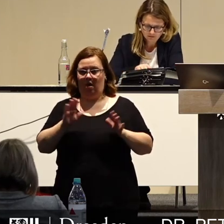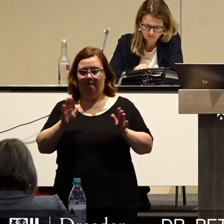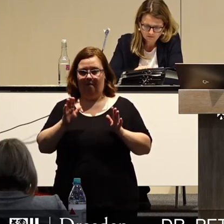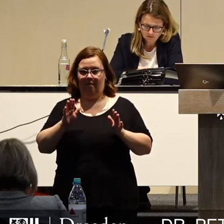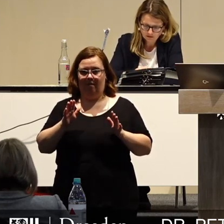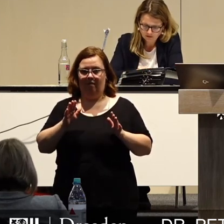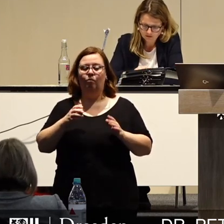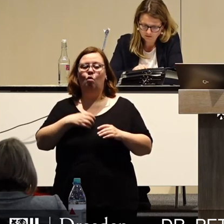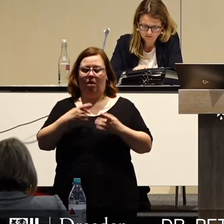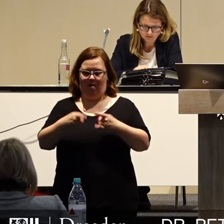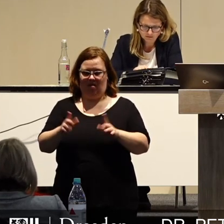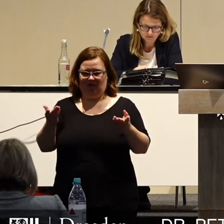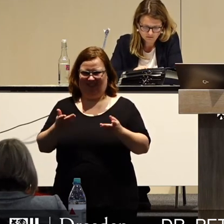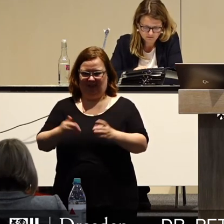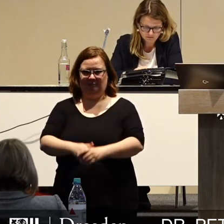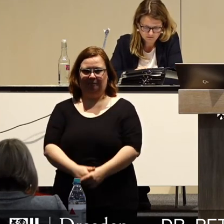Zu unseren Problemen komme ich auch noch.